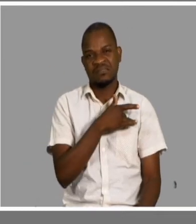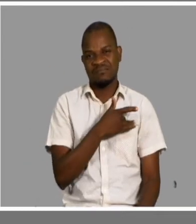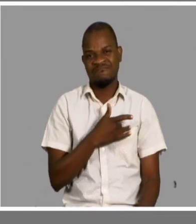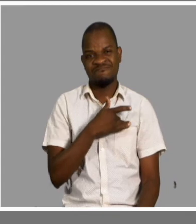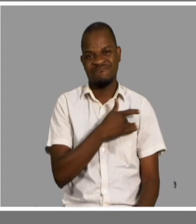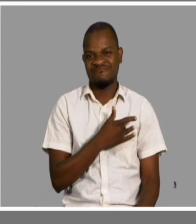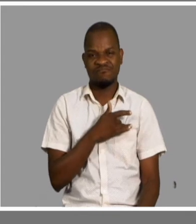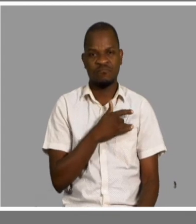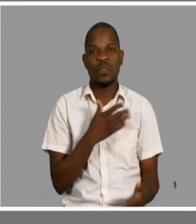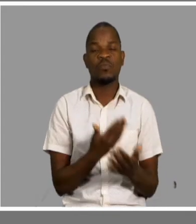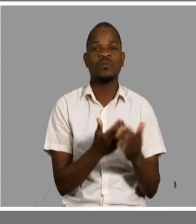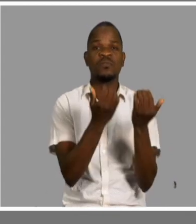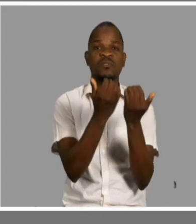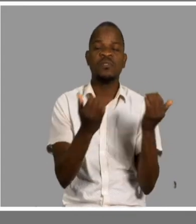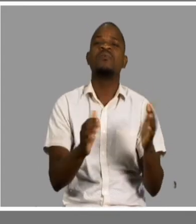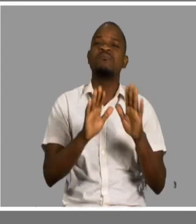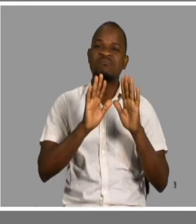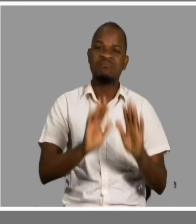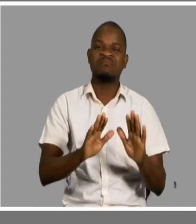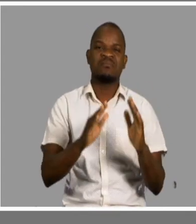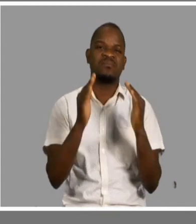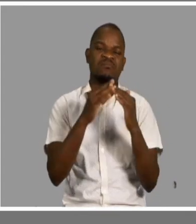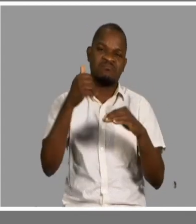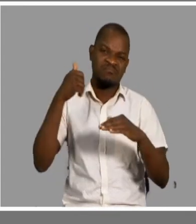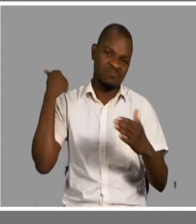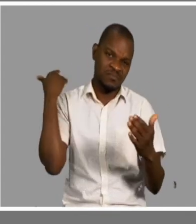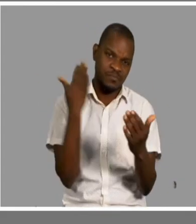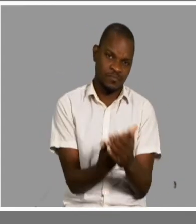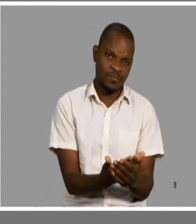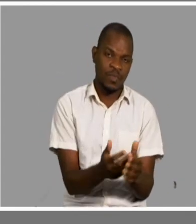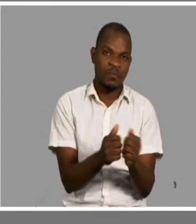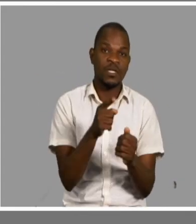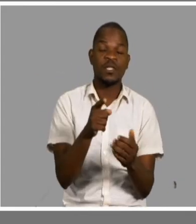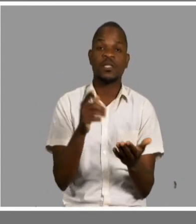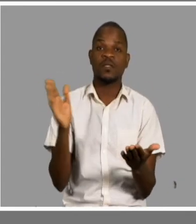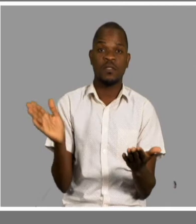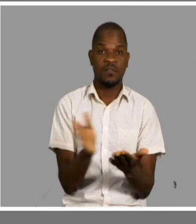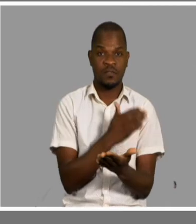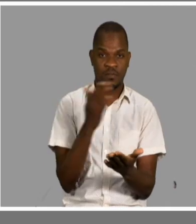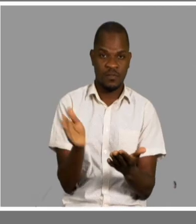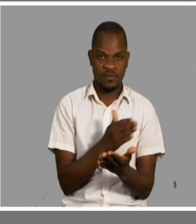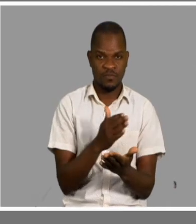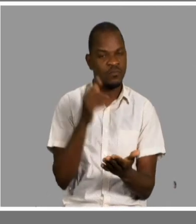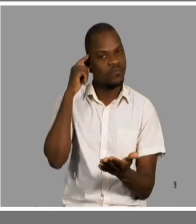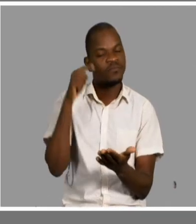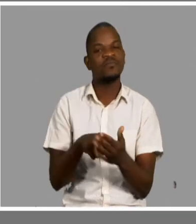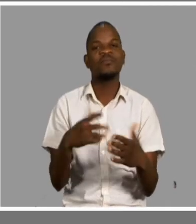crianças estarem confinadas. Isso para dizer que essa brochura vem concluir para